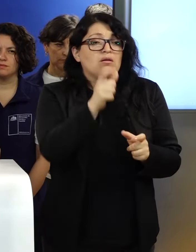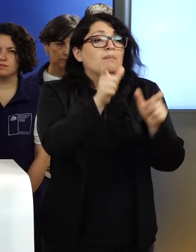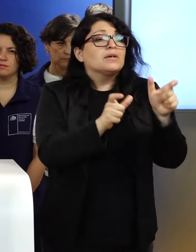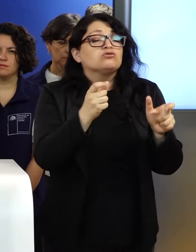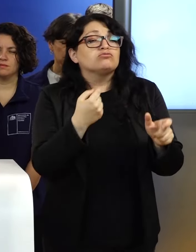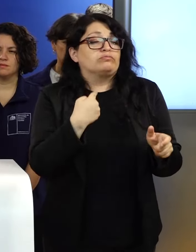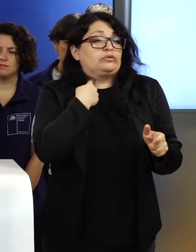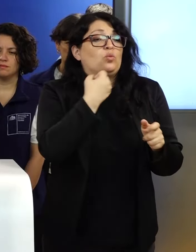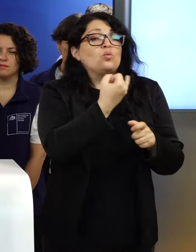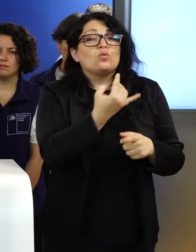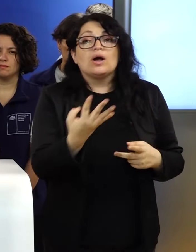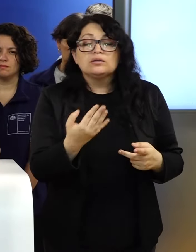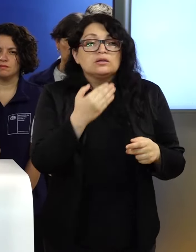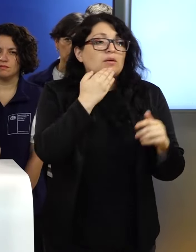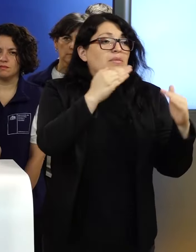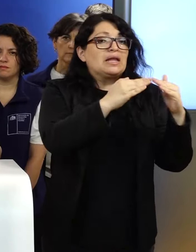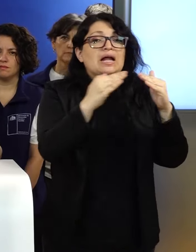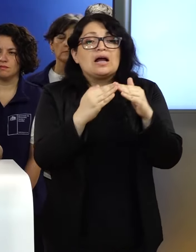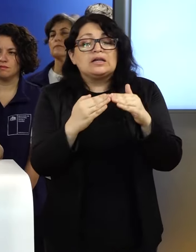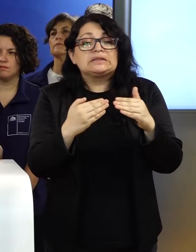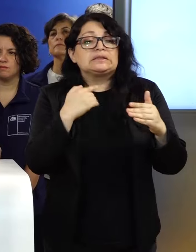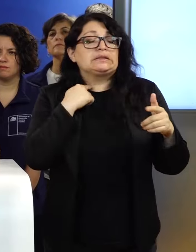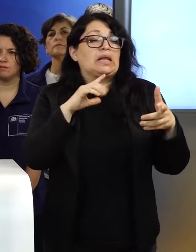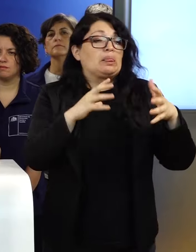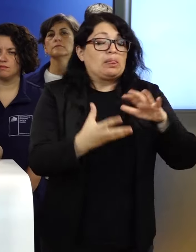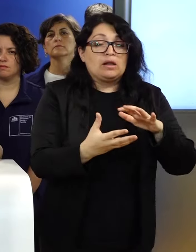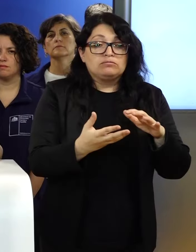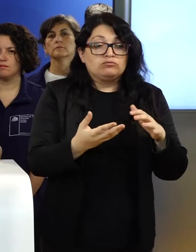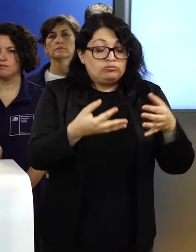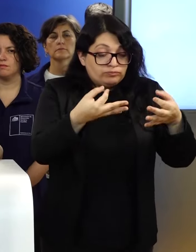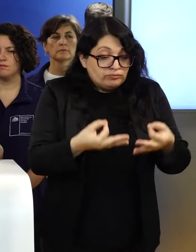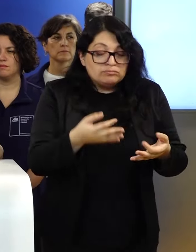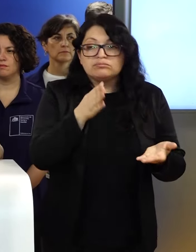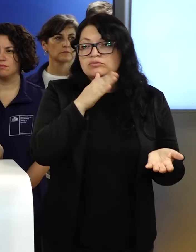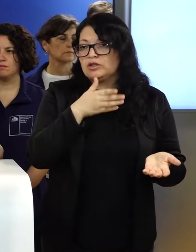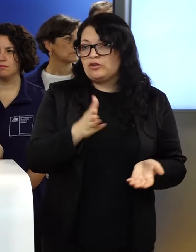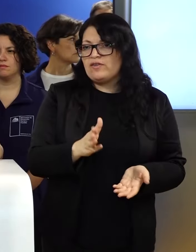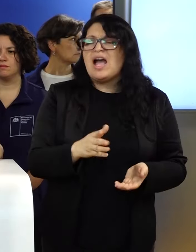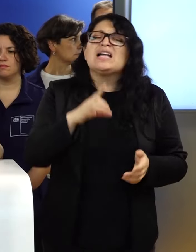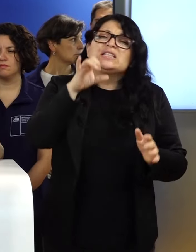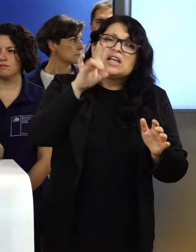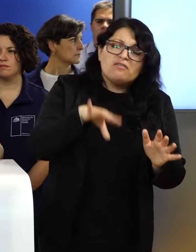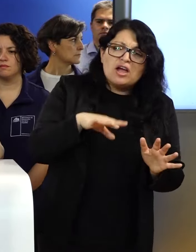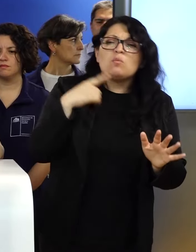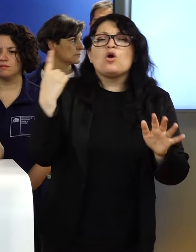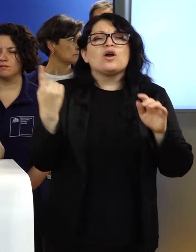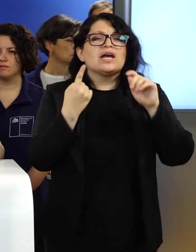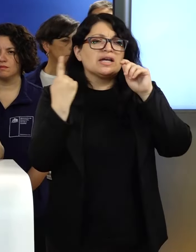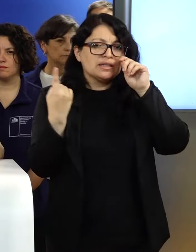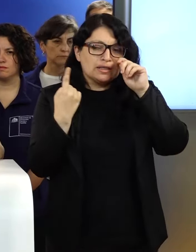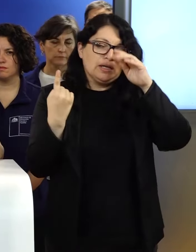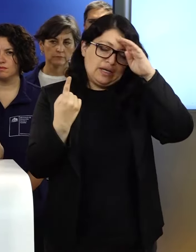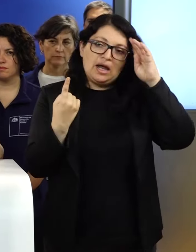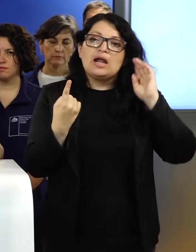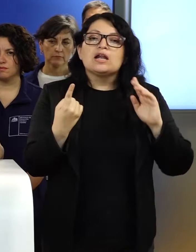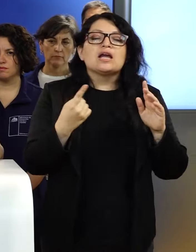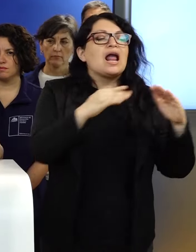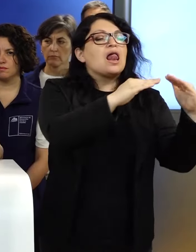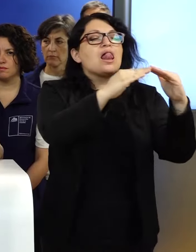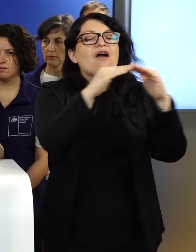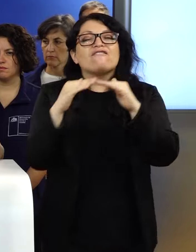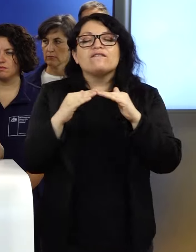de las viviendas e infraestructuras dañadas. Sabemos ya, grosso modo, que son 16 las villas